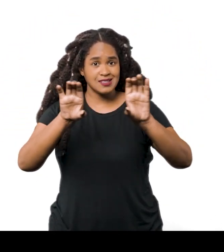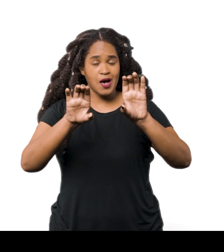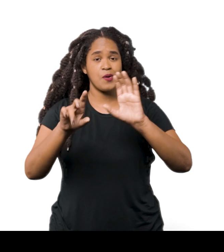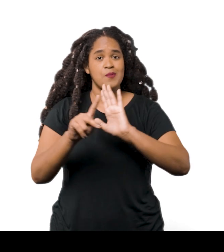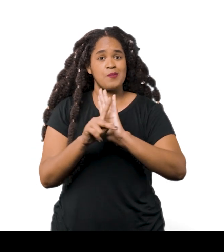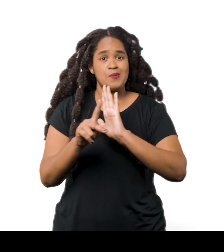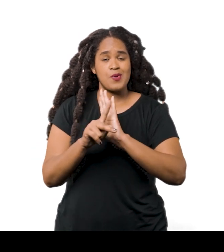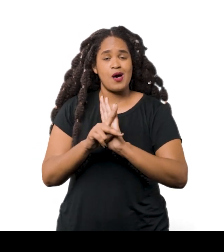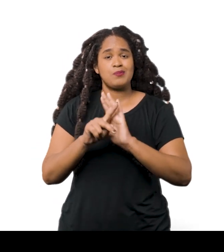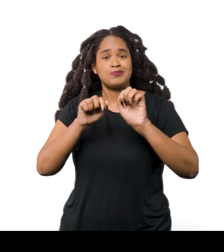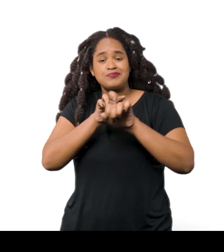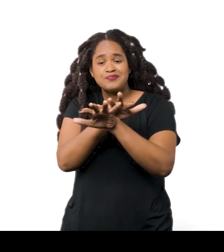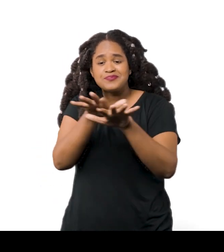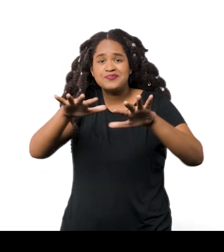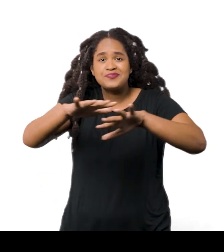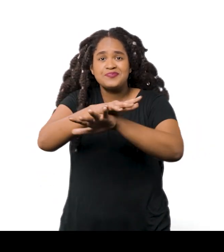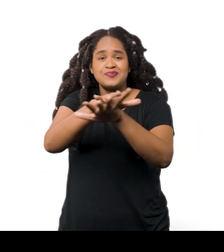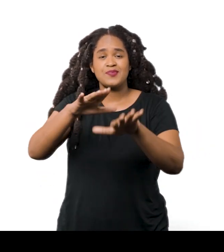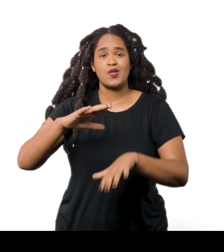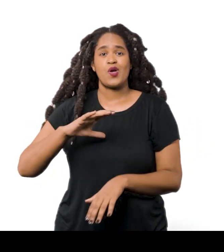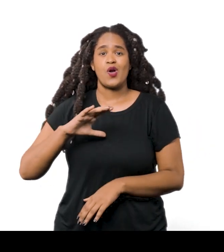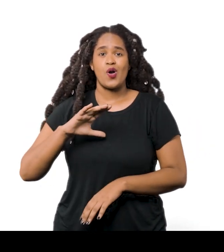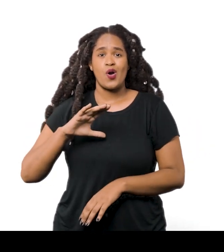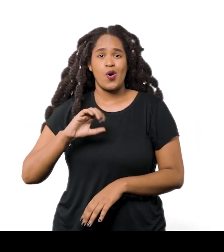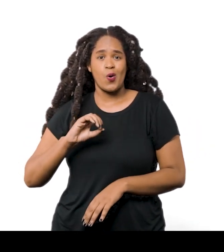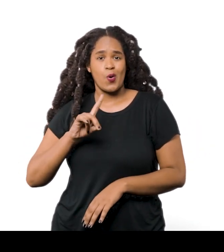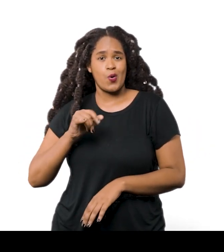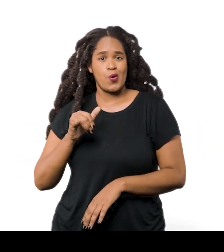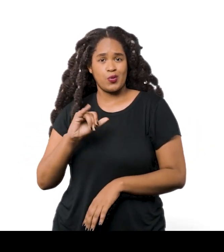de Code se estenderiam para além de Djinetra